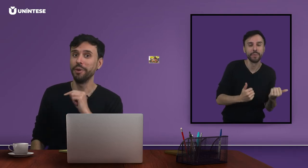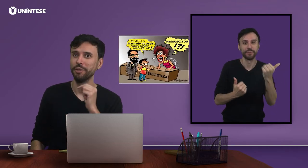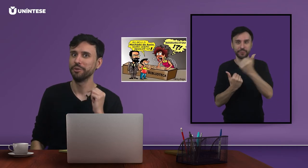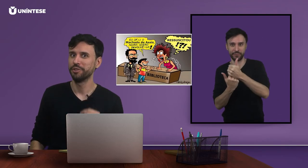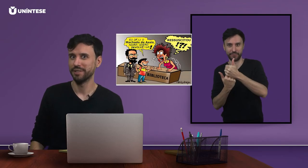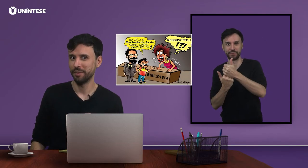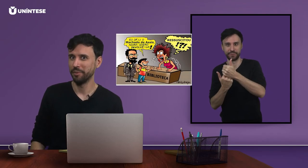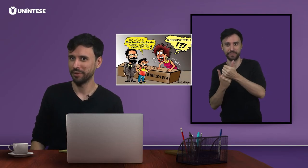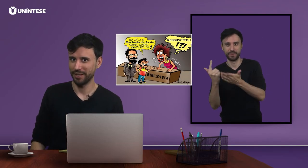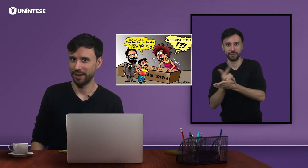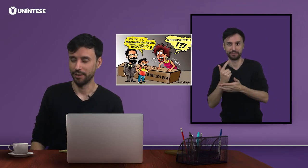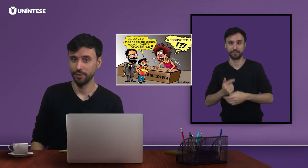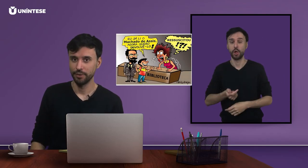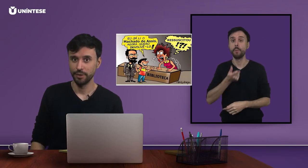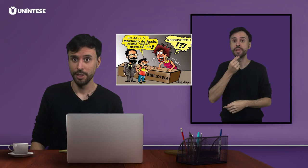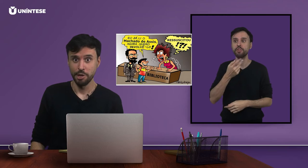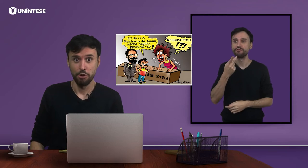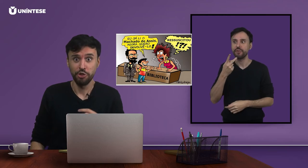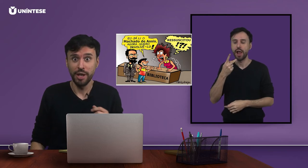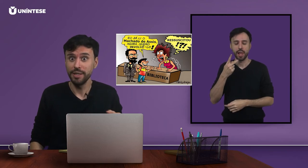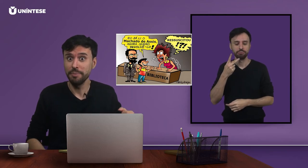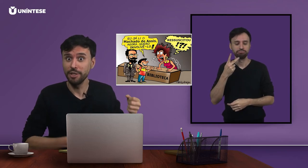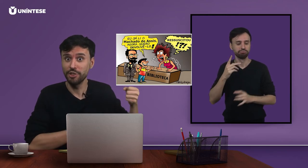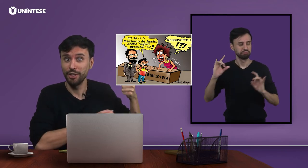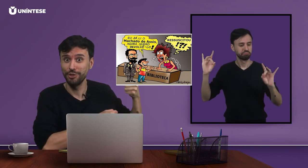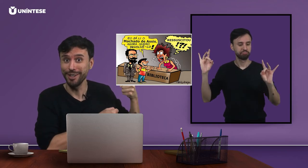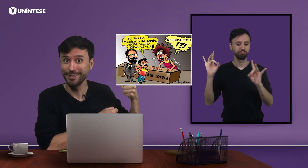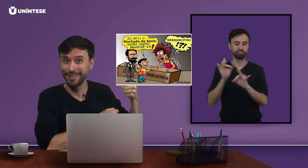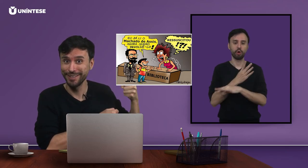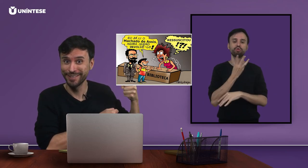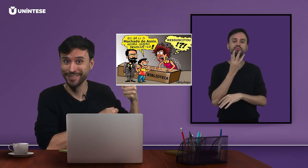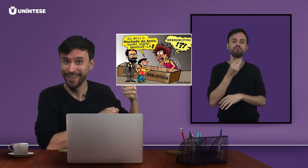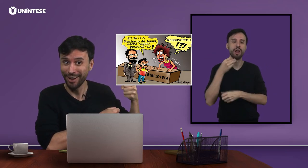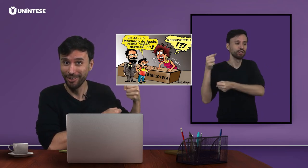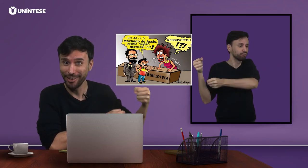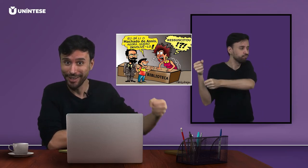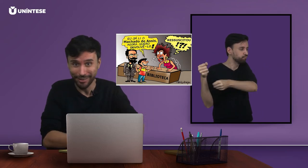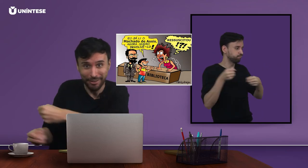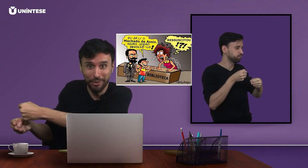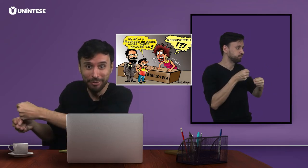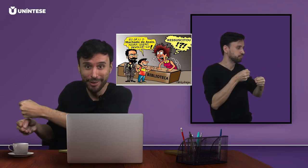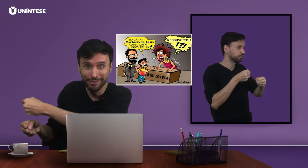menino diz, a bibliotecária. Eu já li Machado de Assis, agora quero devolvê-lo.